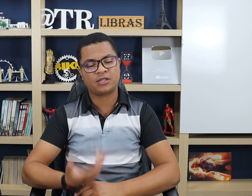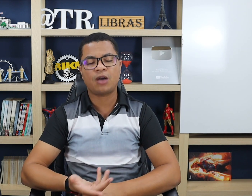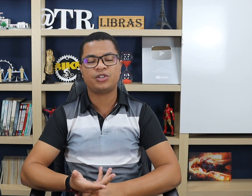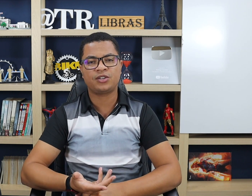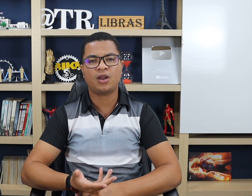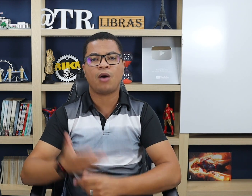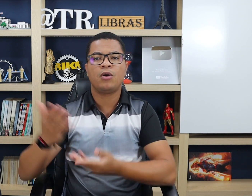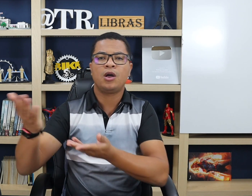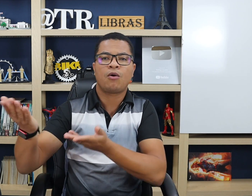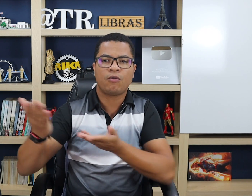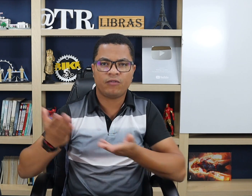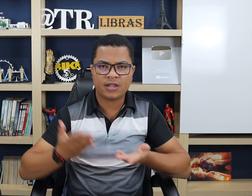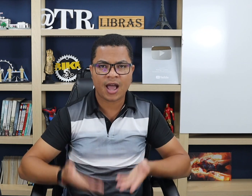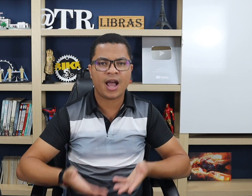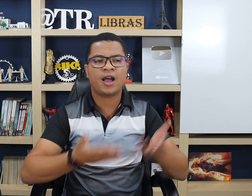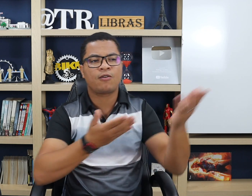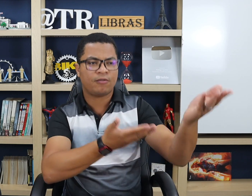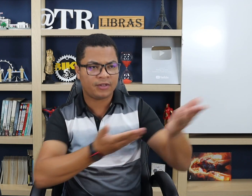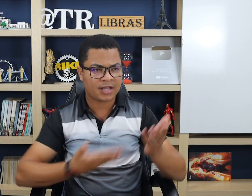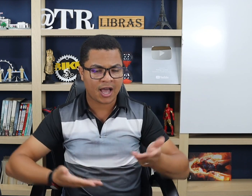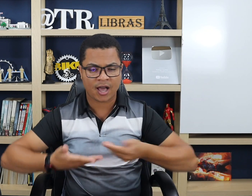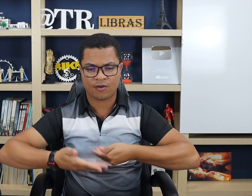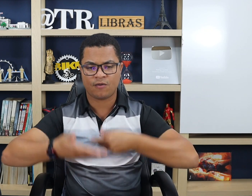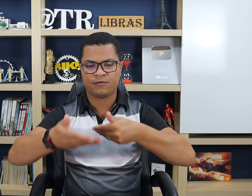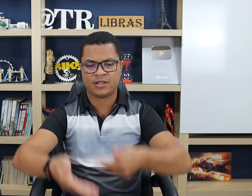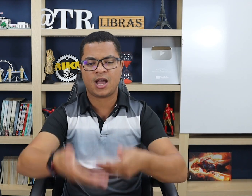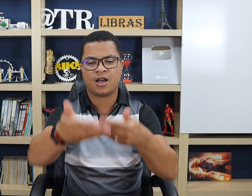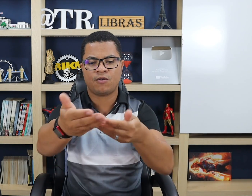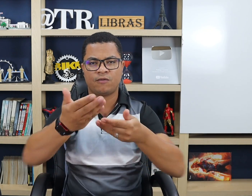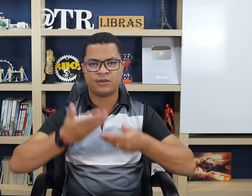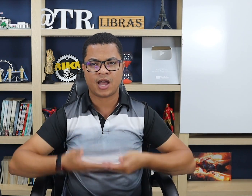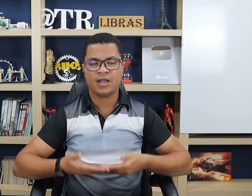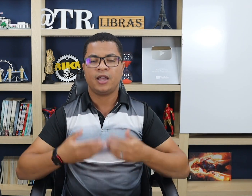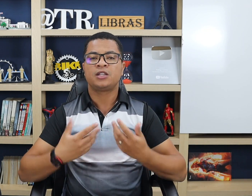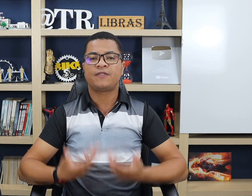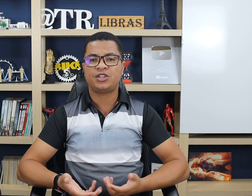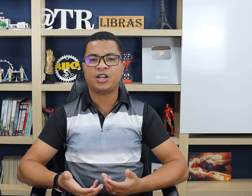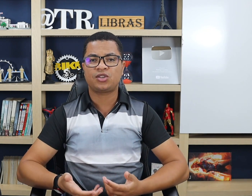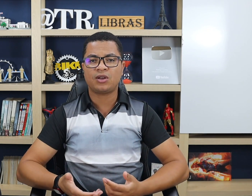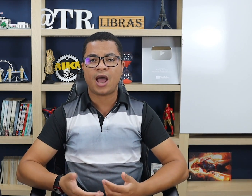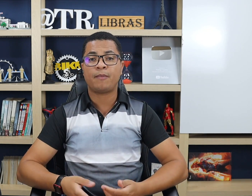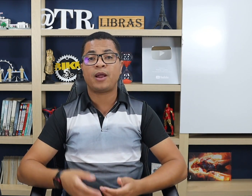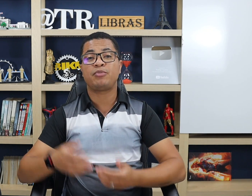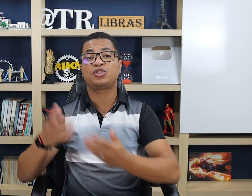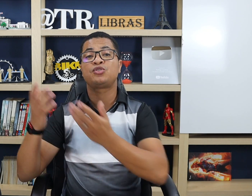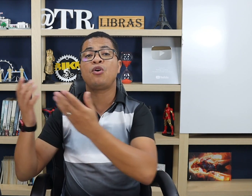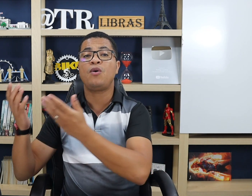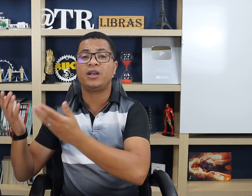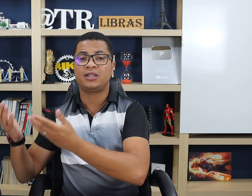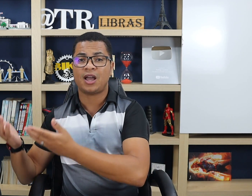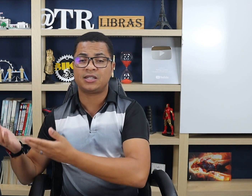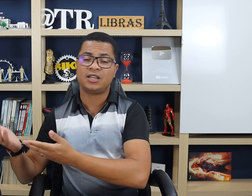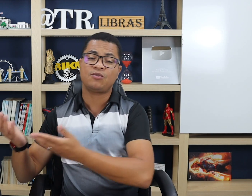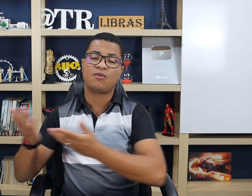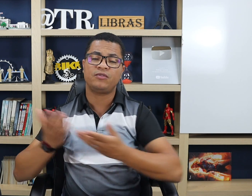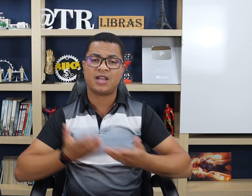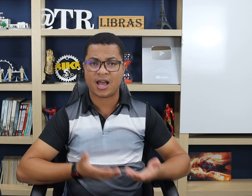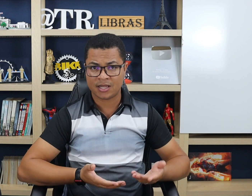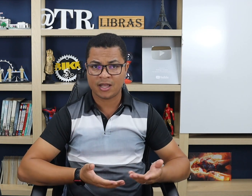é um sinal direcional. Convidar, convidar, convidar, convidar. Você vai direcionar para a pessoa que está sendo convidada.